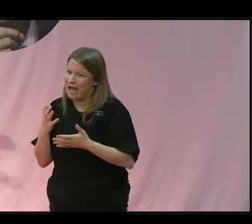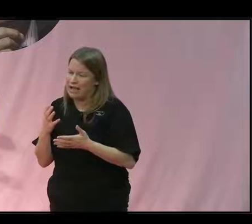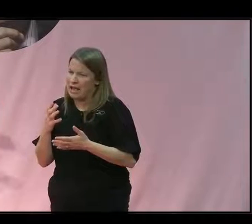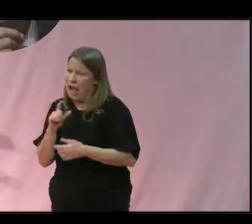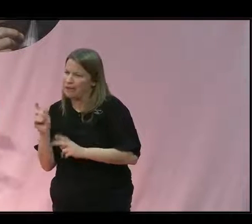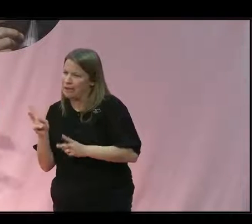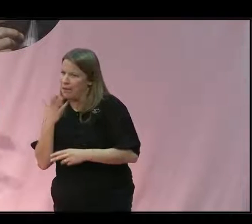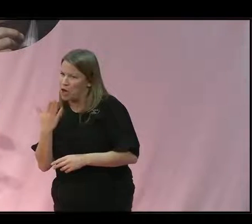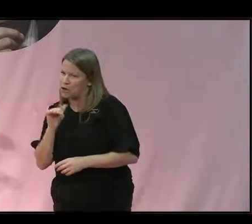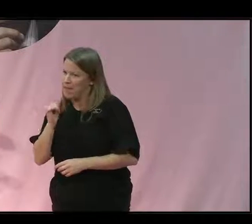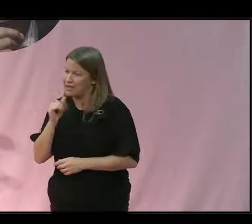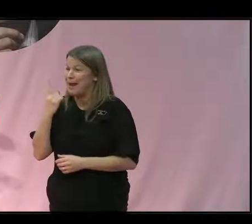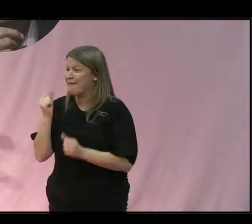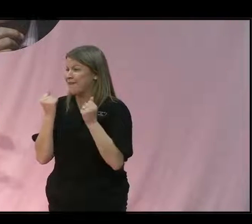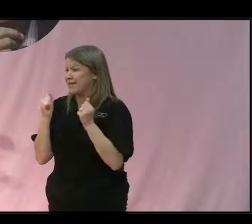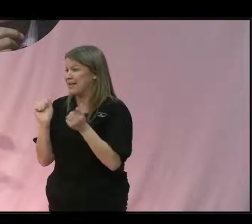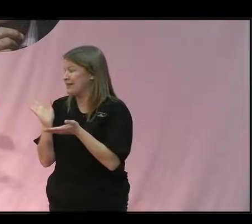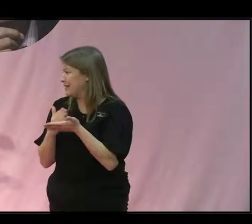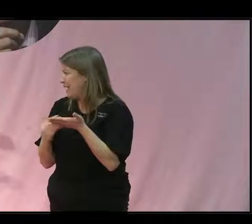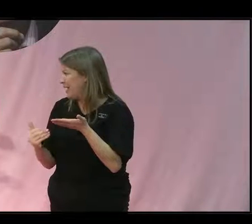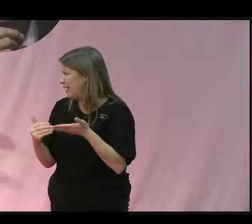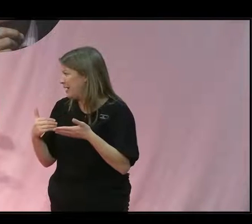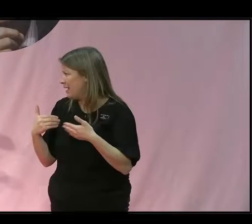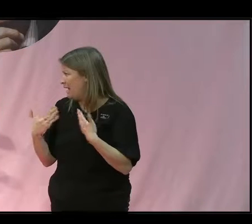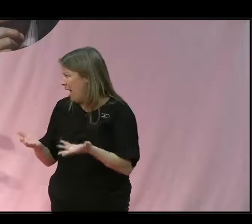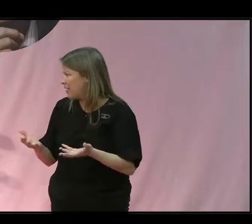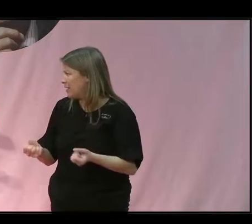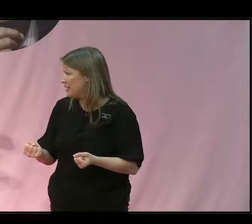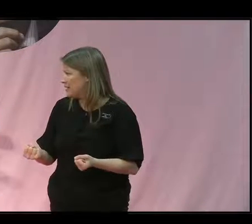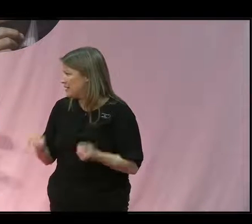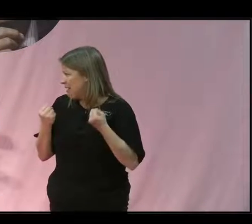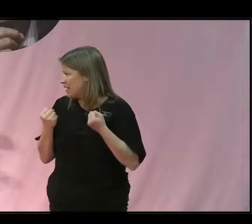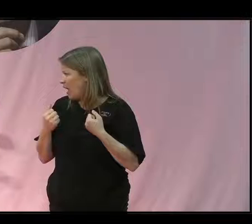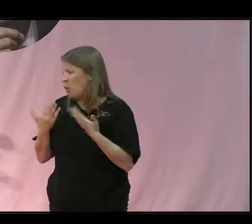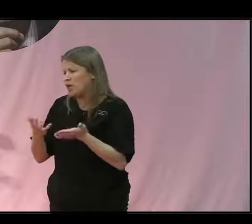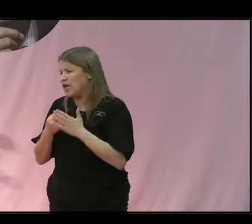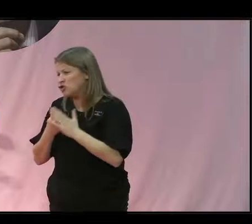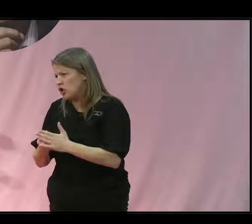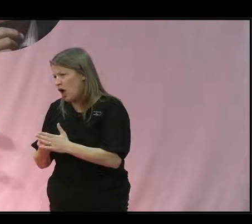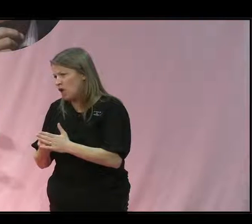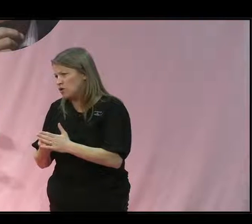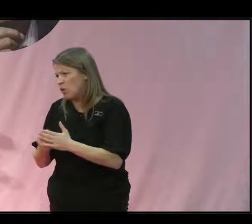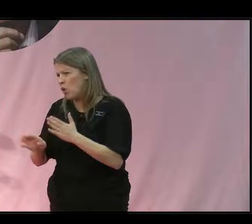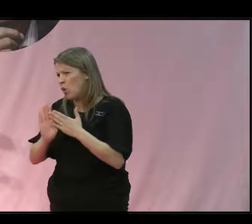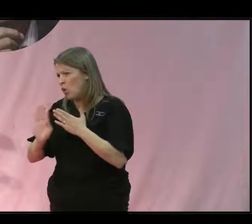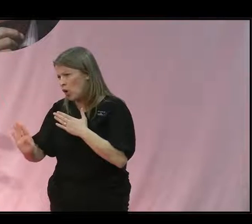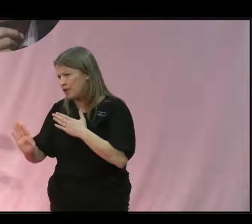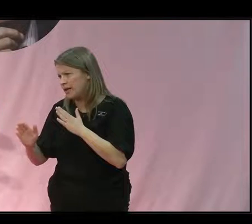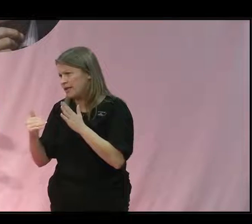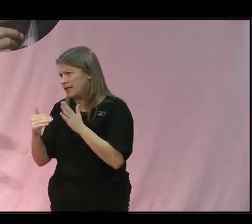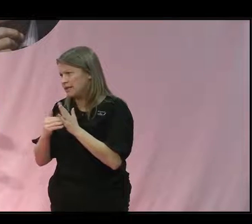globalt. Men en viktig del av det som vi faktiskt gör det är ju också att stärka och ge stöd till skydd och möjlighet att verka för de här